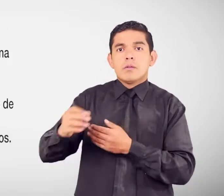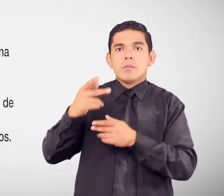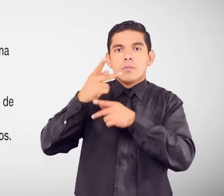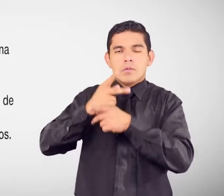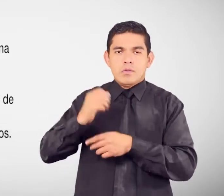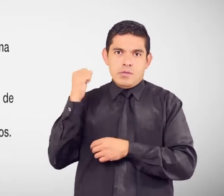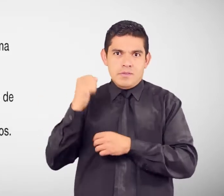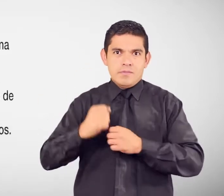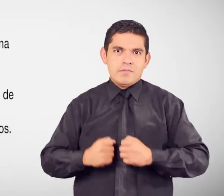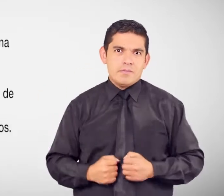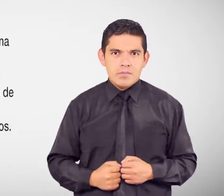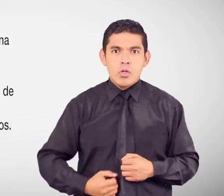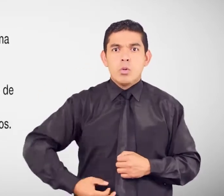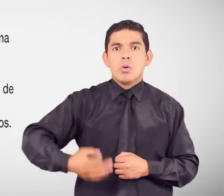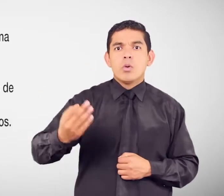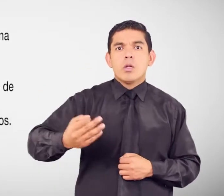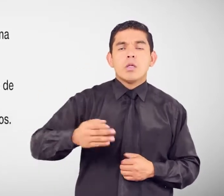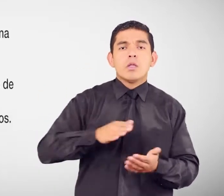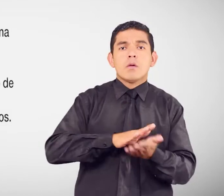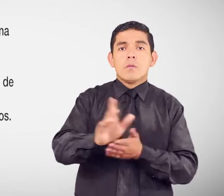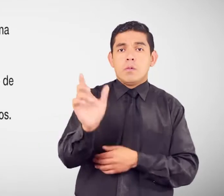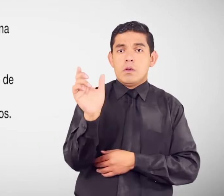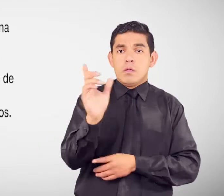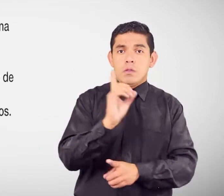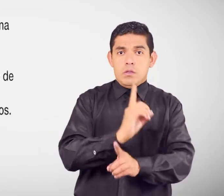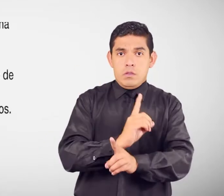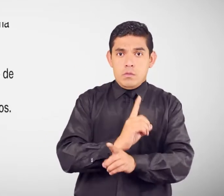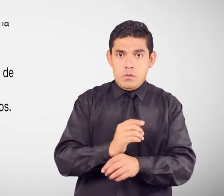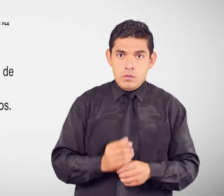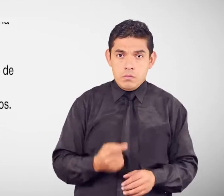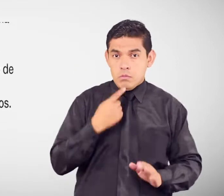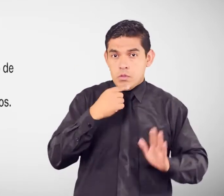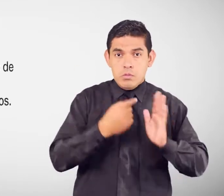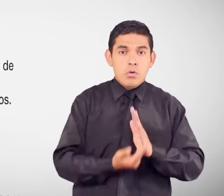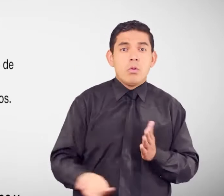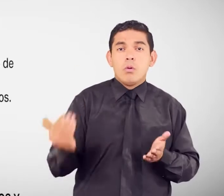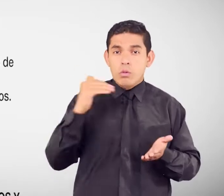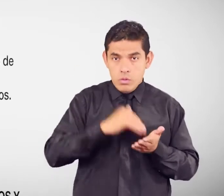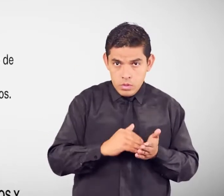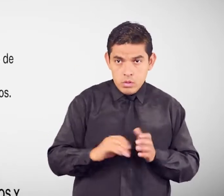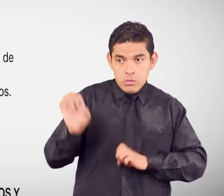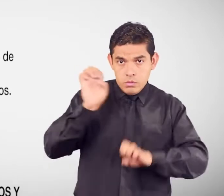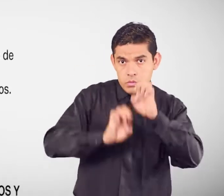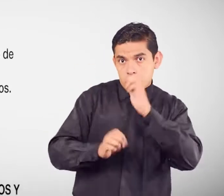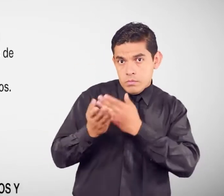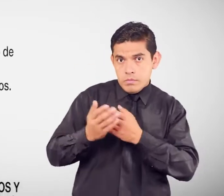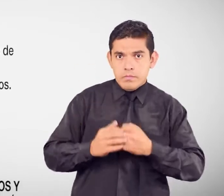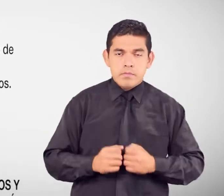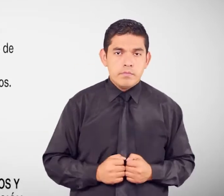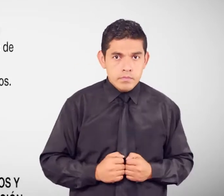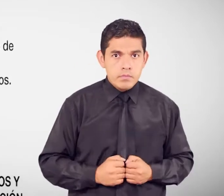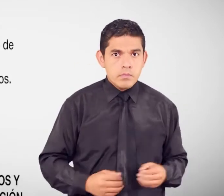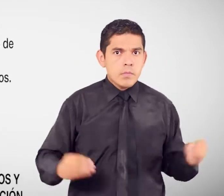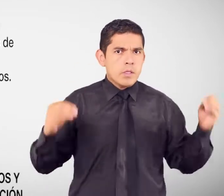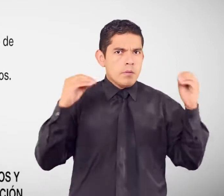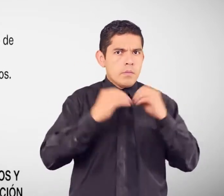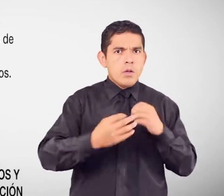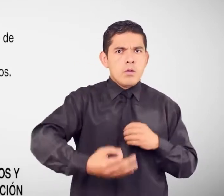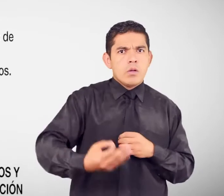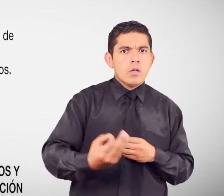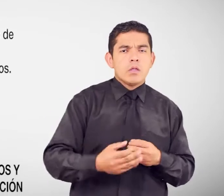copia del carnet de discapacidad En caso de solicitar recalificación Original y copia color de la cédula